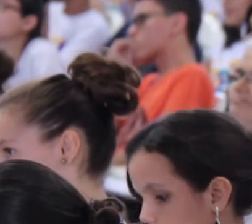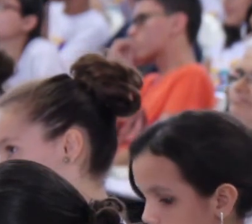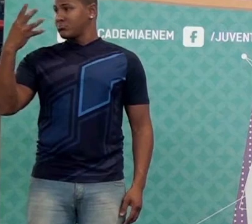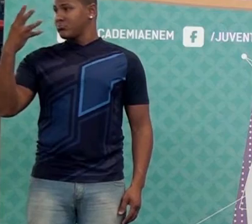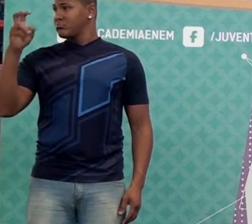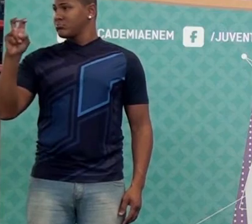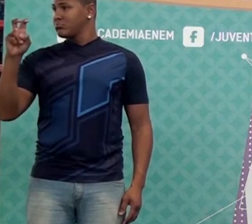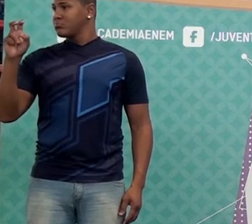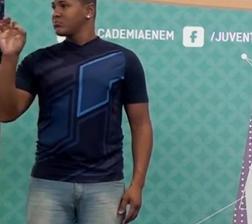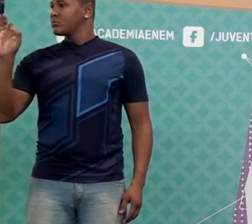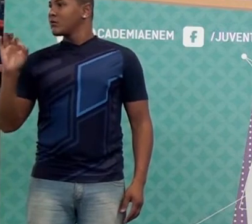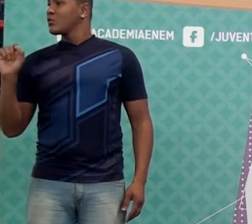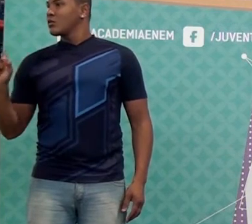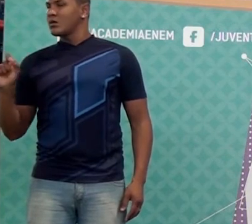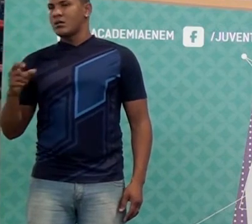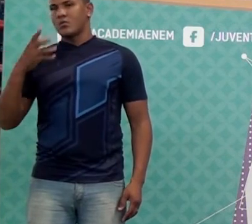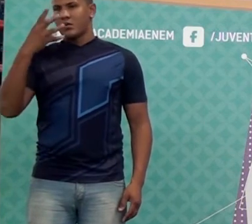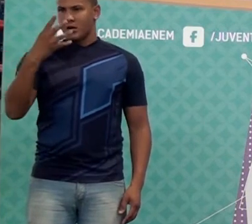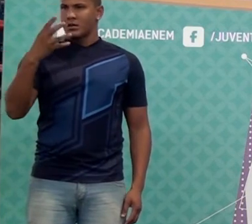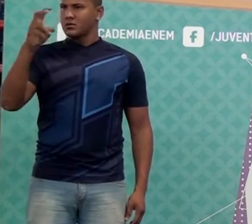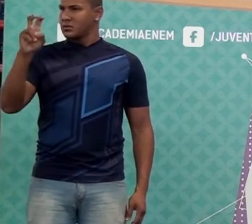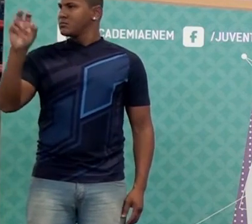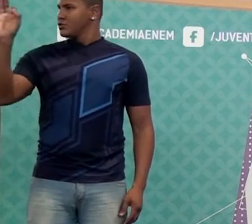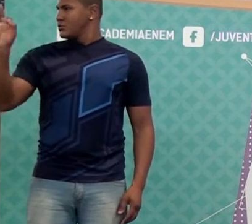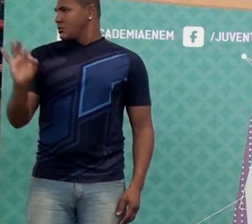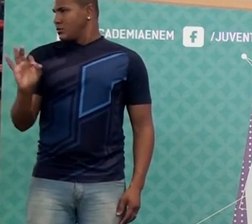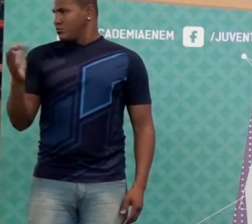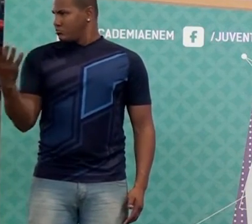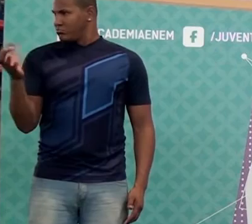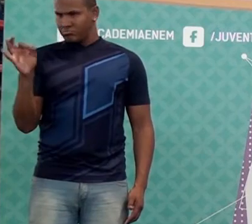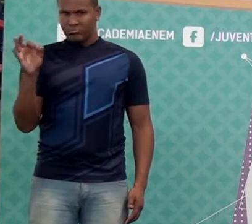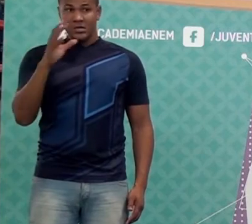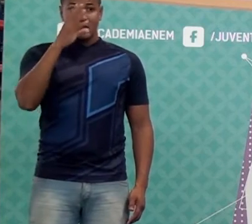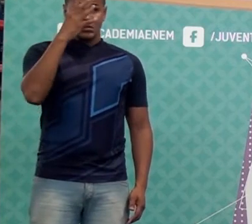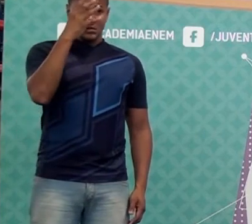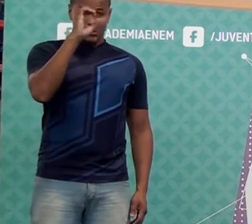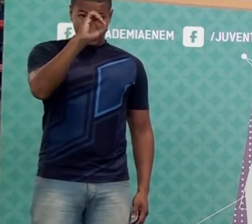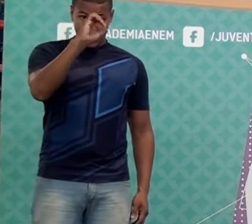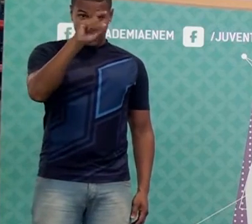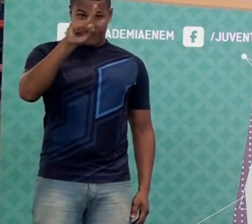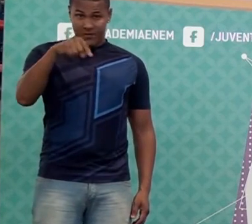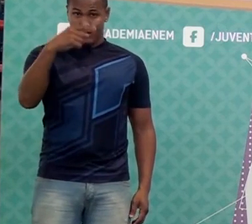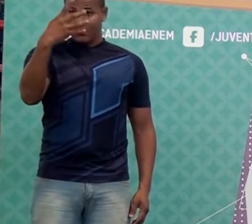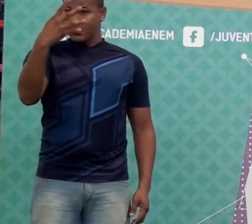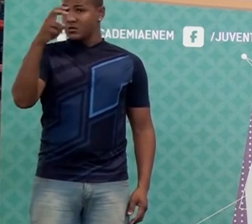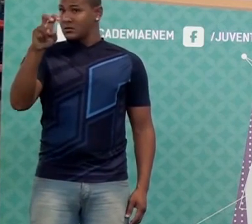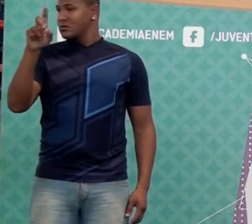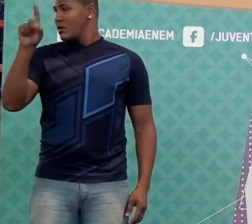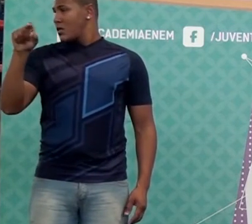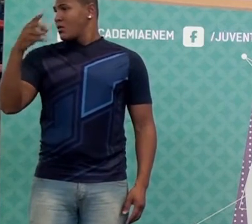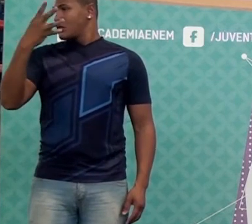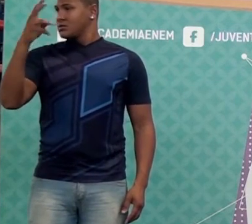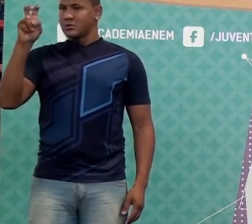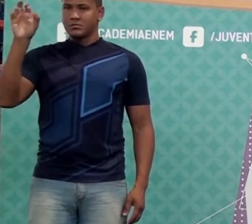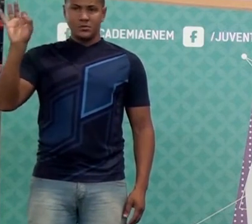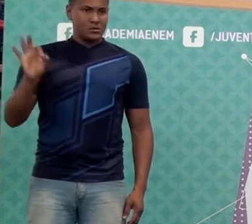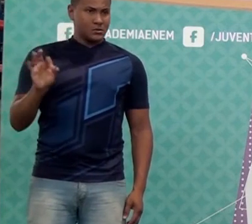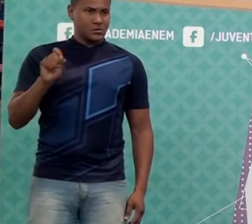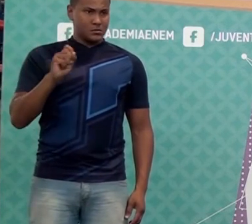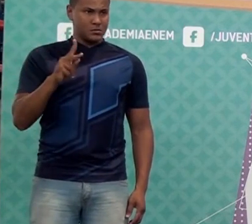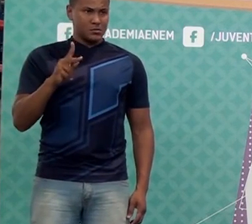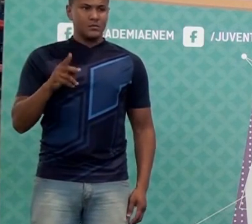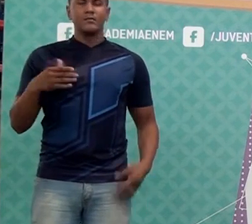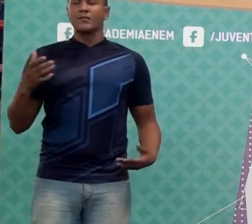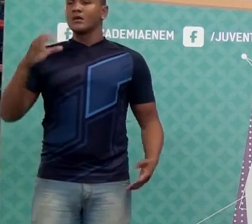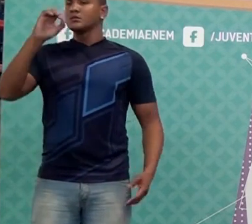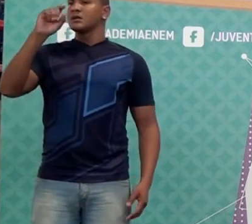Quarenta e cinco por cento, Zero vírgula quarenta e cinco. quarenta cinco por cento. Tá legal? E zero vírgula noventa e nove?